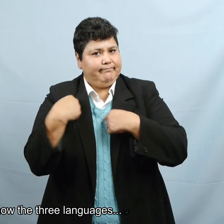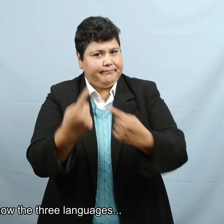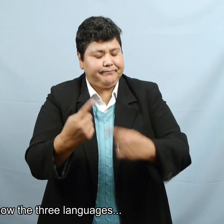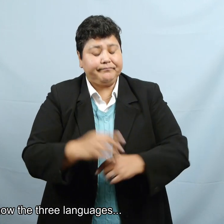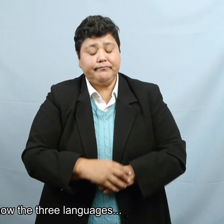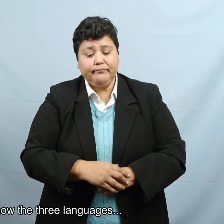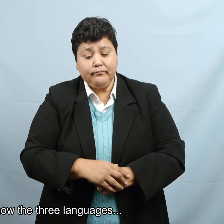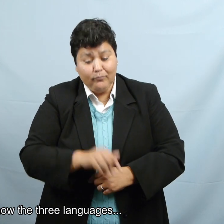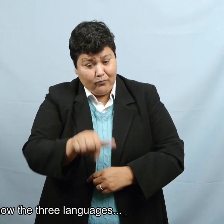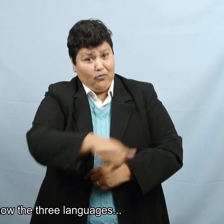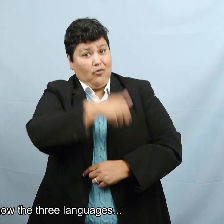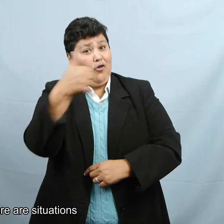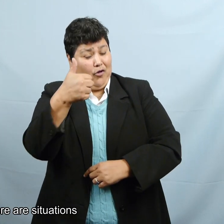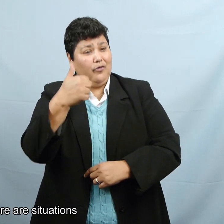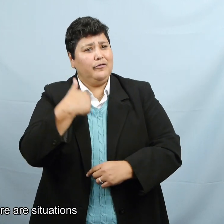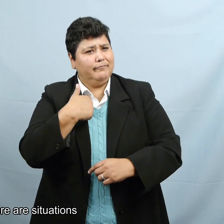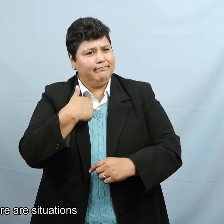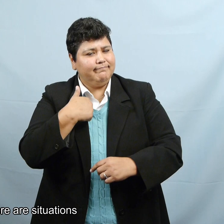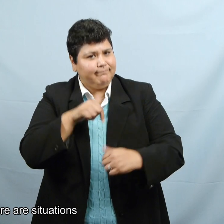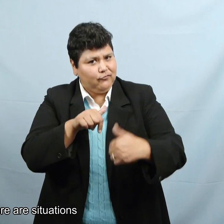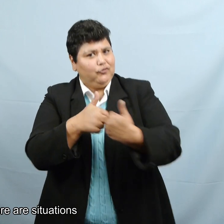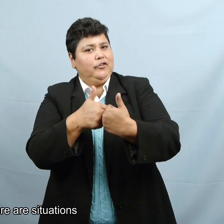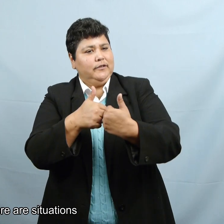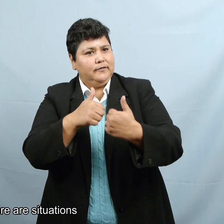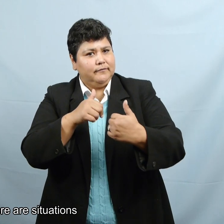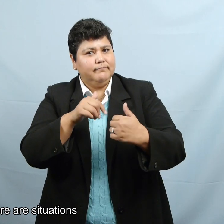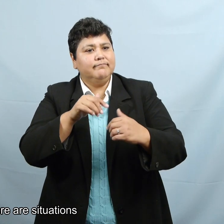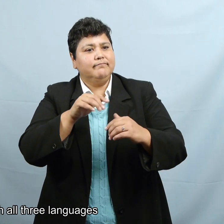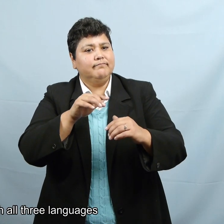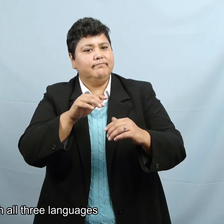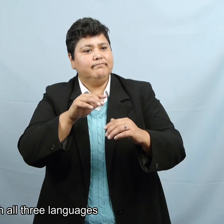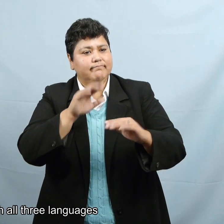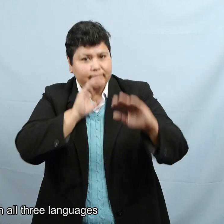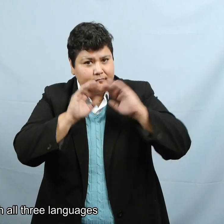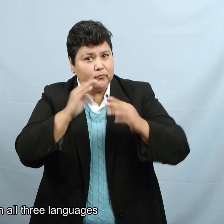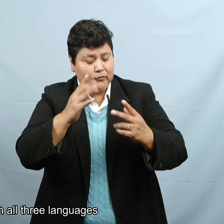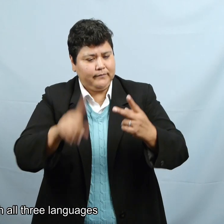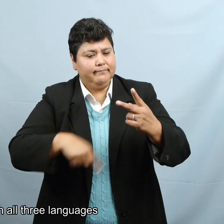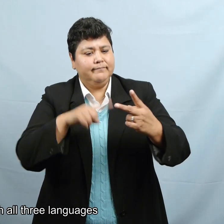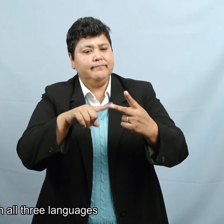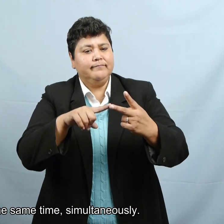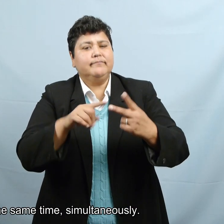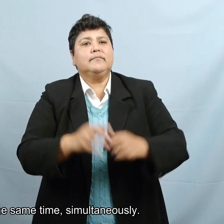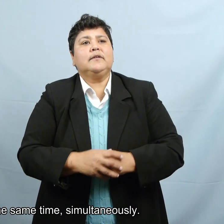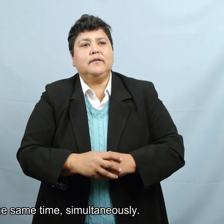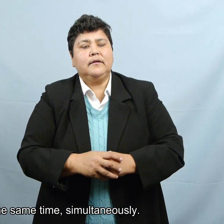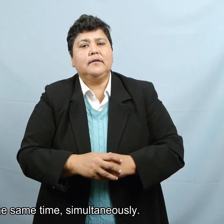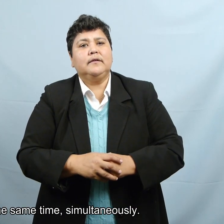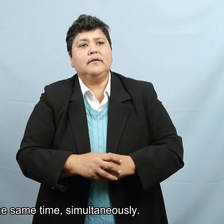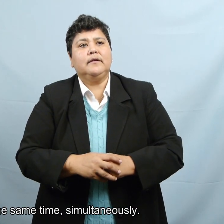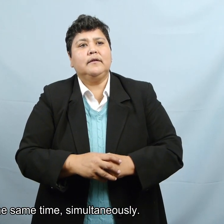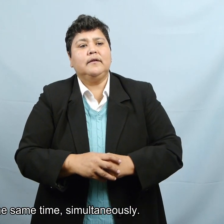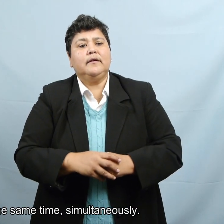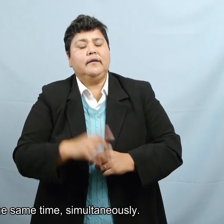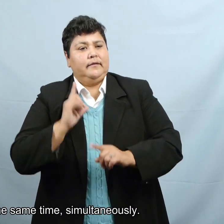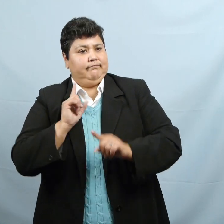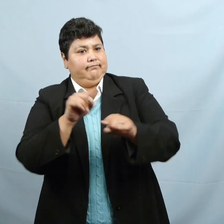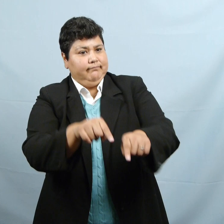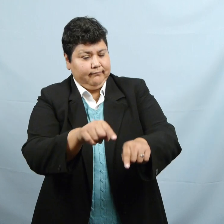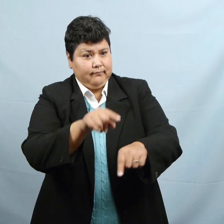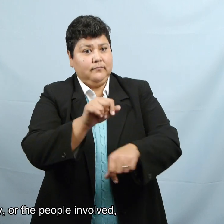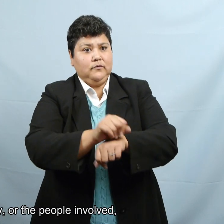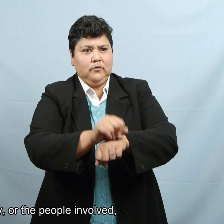como uno conoce los tres lenguajes, hay situaciones en las que se necesitan los tres lenguajes al mismo tiempo, simultáneamente.